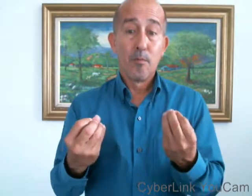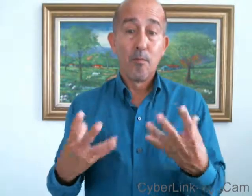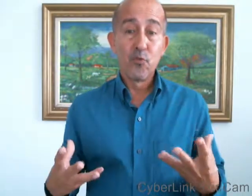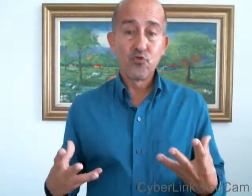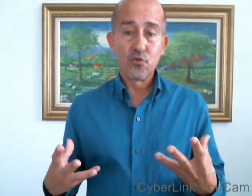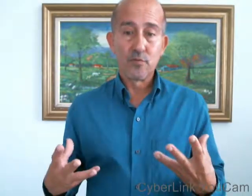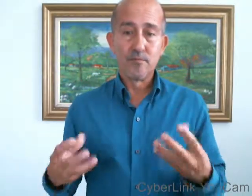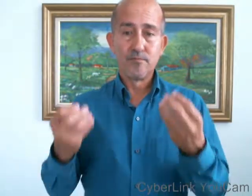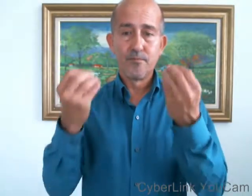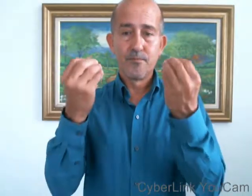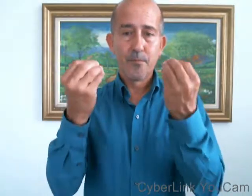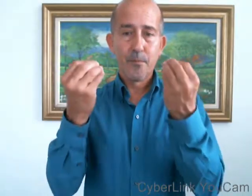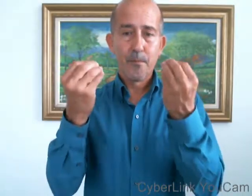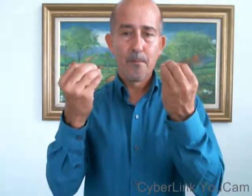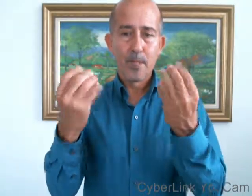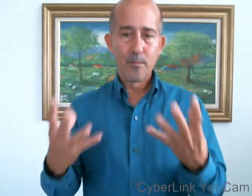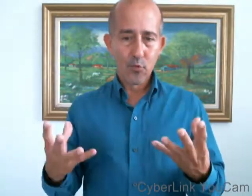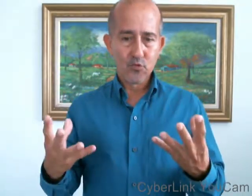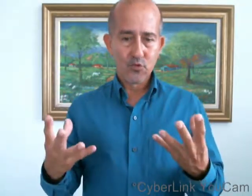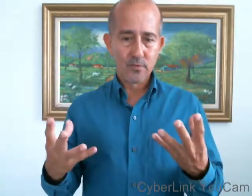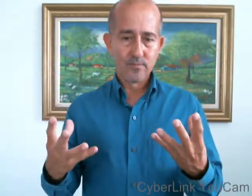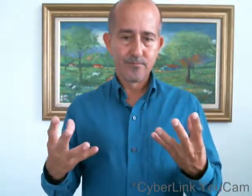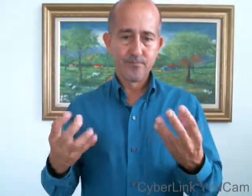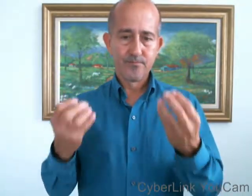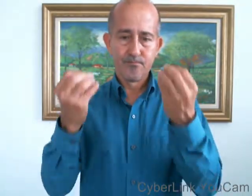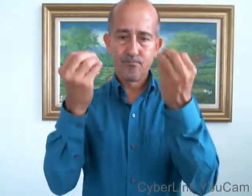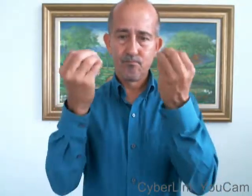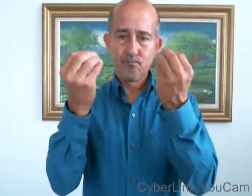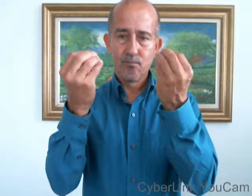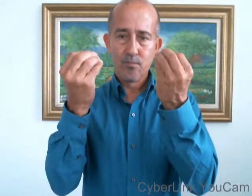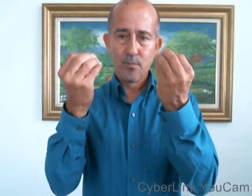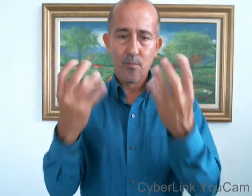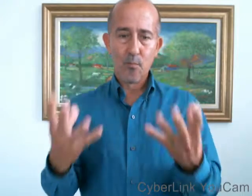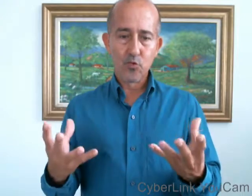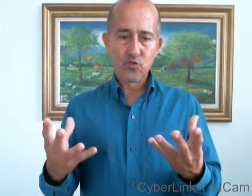Mucho, mucho, mucho,